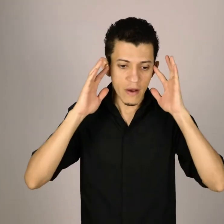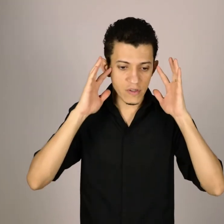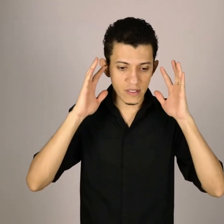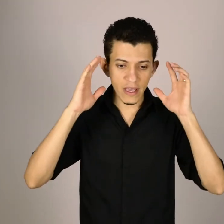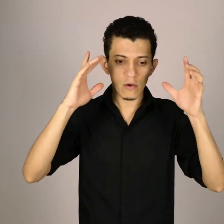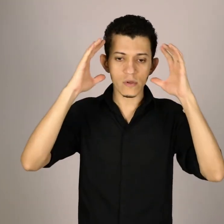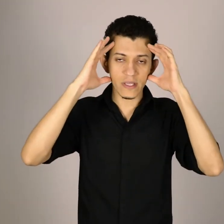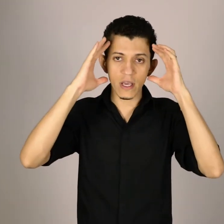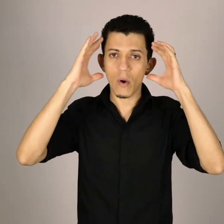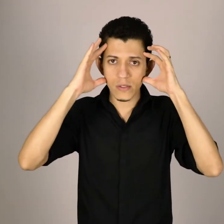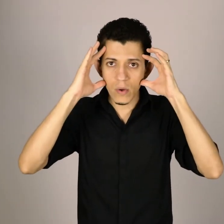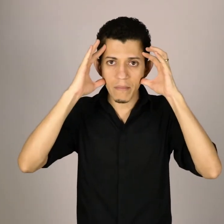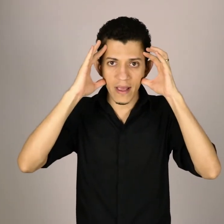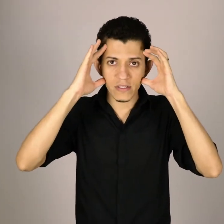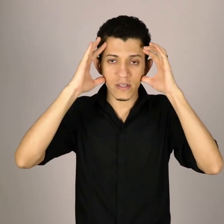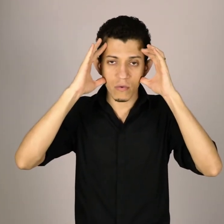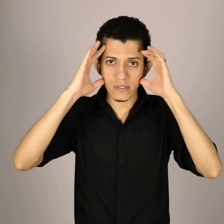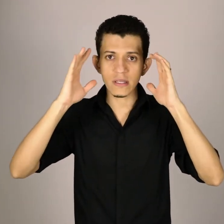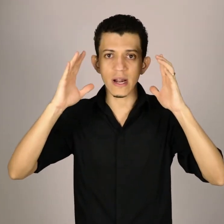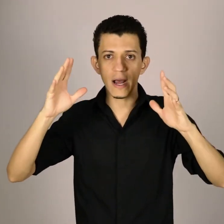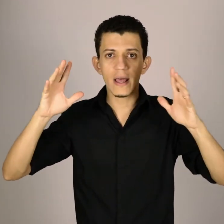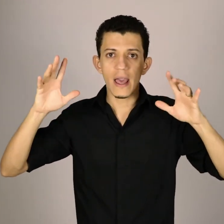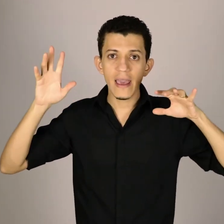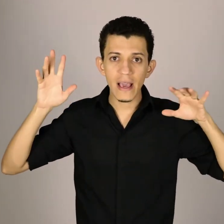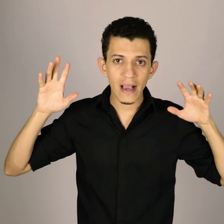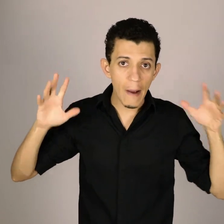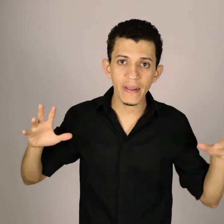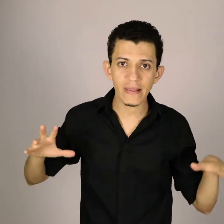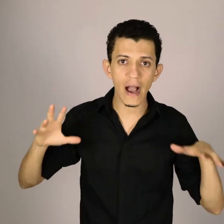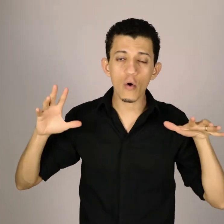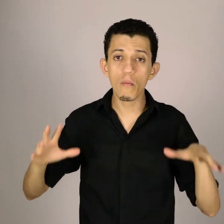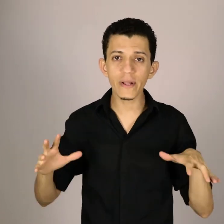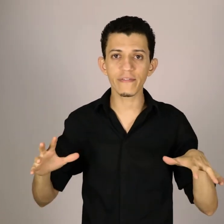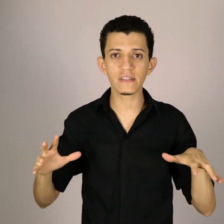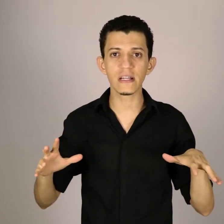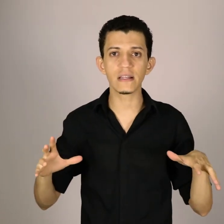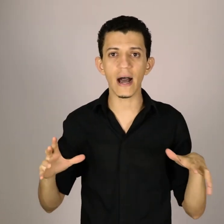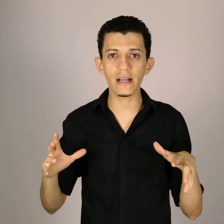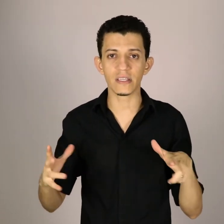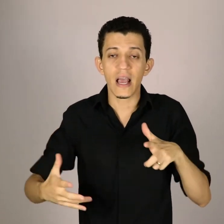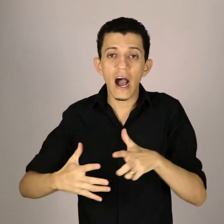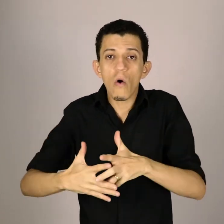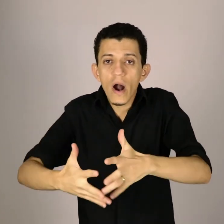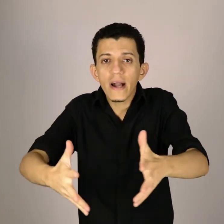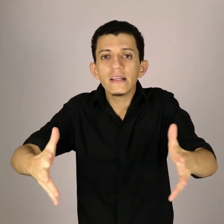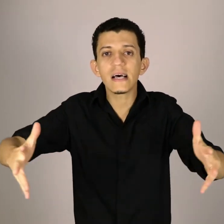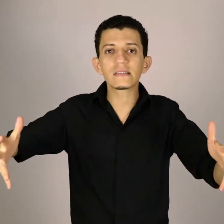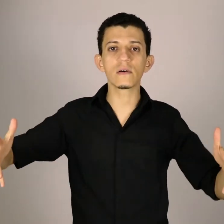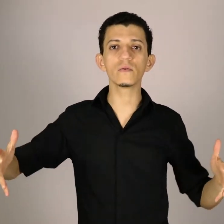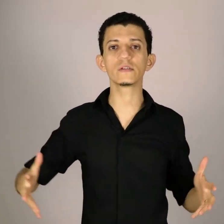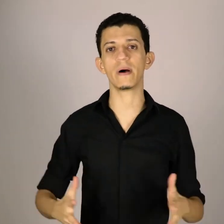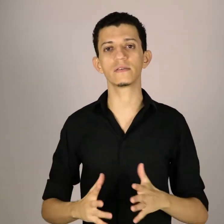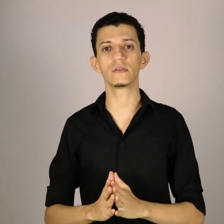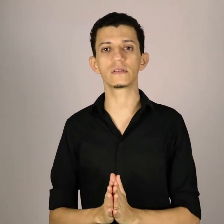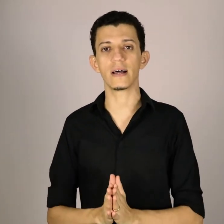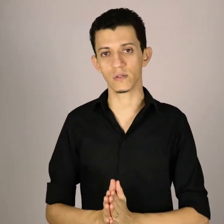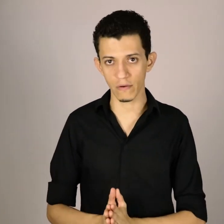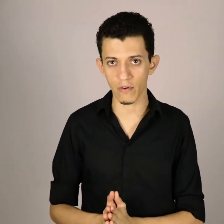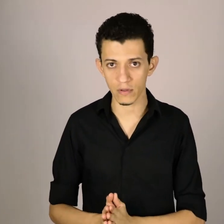você tem que conseguir com a sua mente se concentrar e captar com muita facilidade a organização do espaço que está à sua volta.